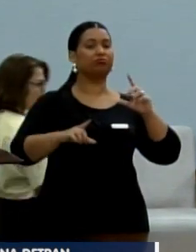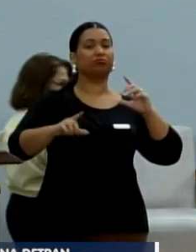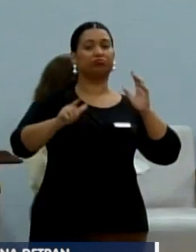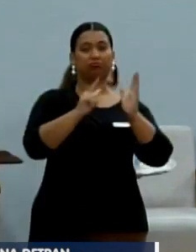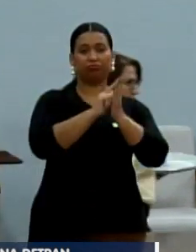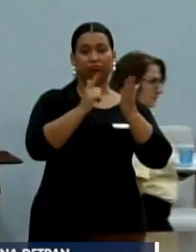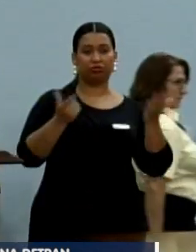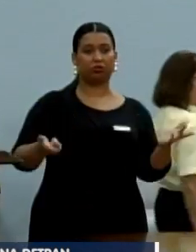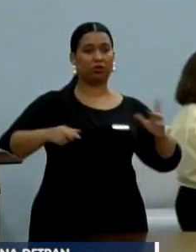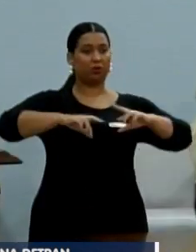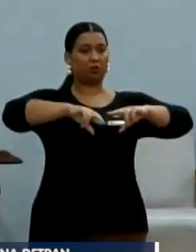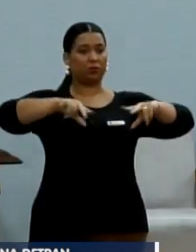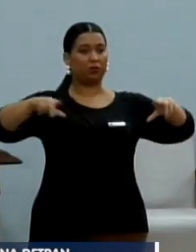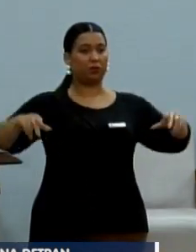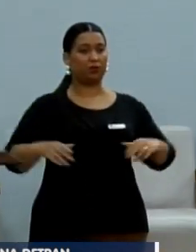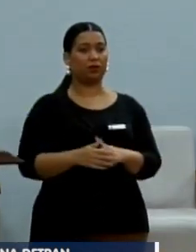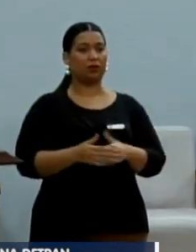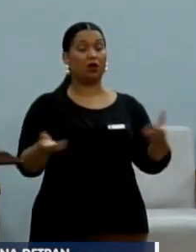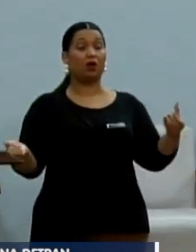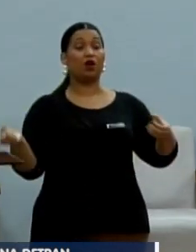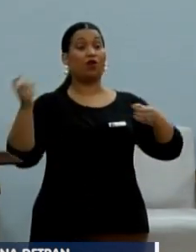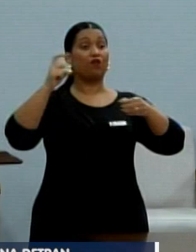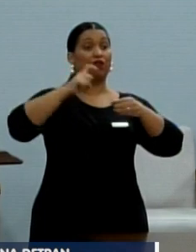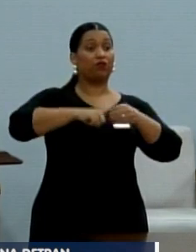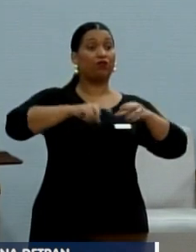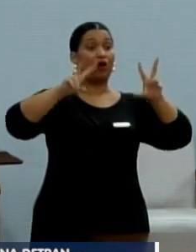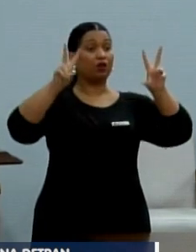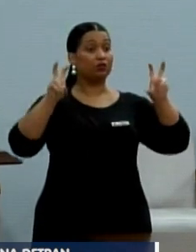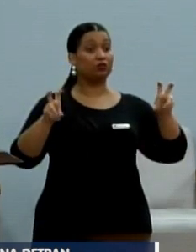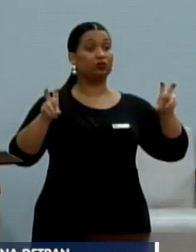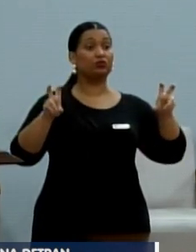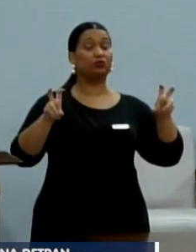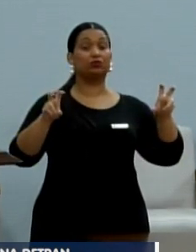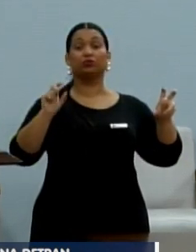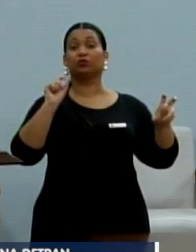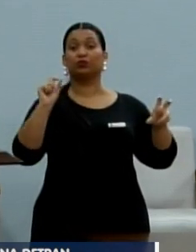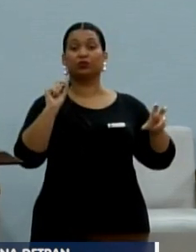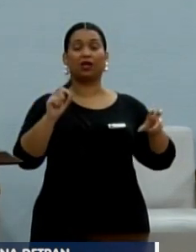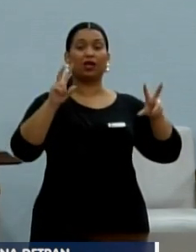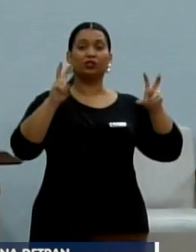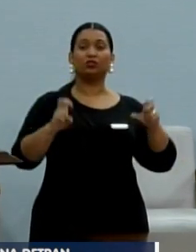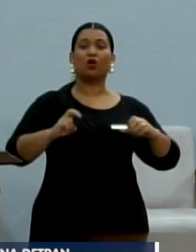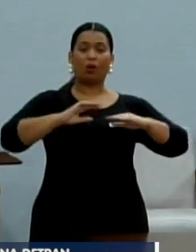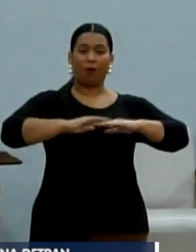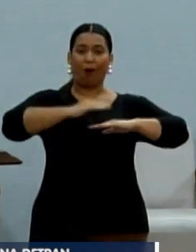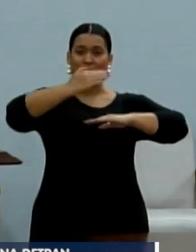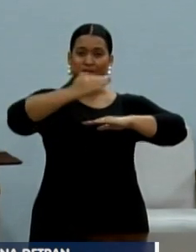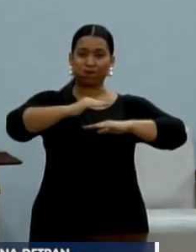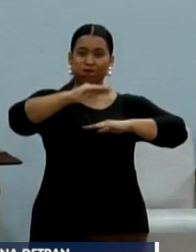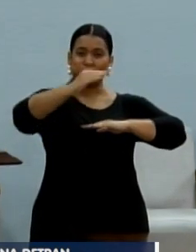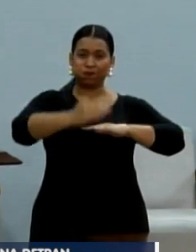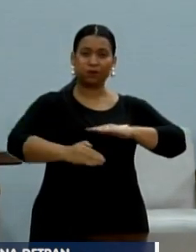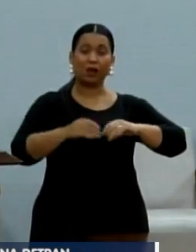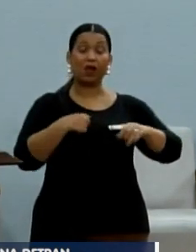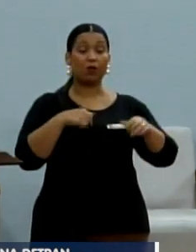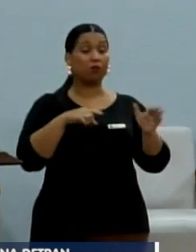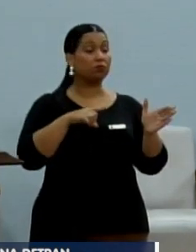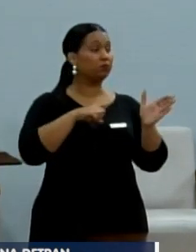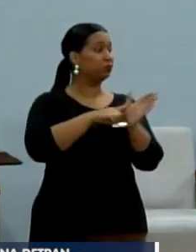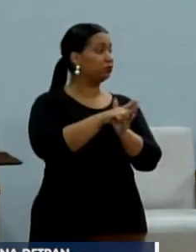retomando o assunto das lombadas eletrônicas, fiz o seguinte questionamento,